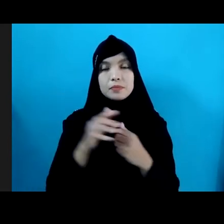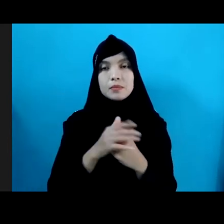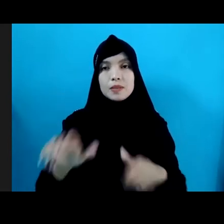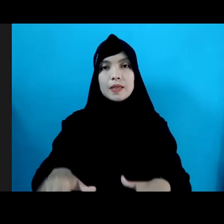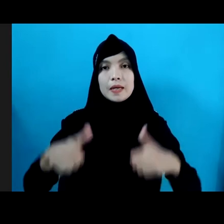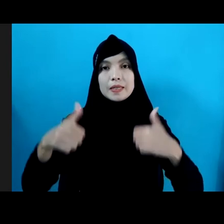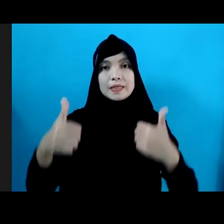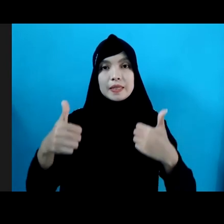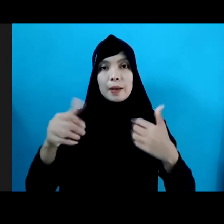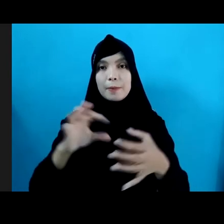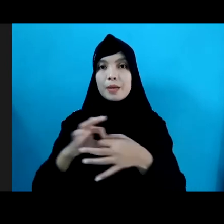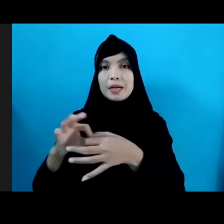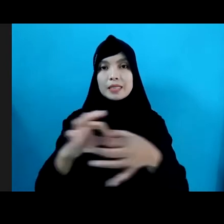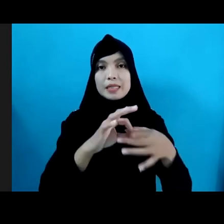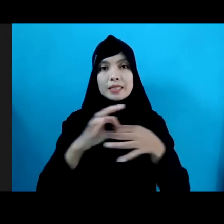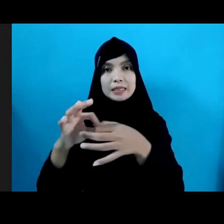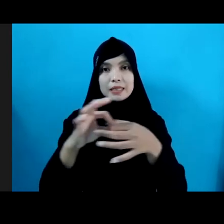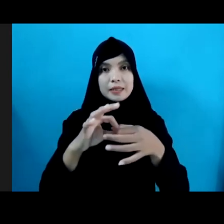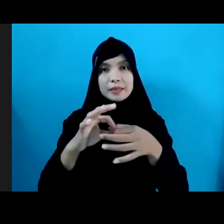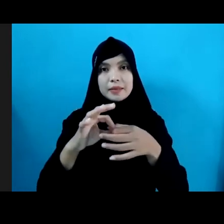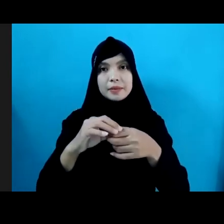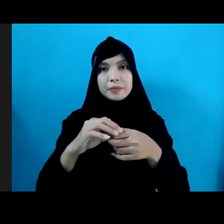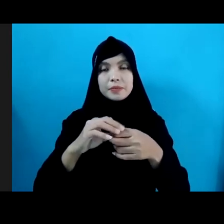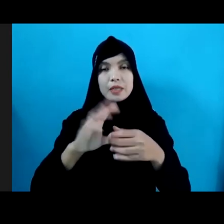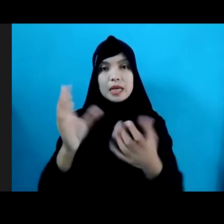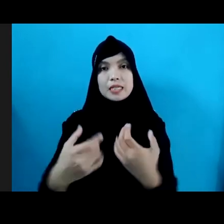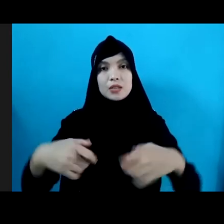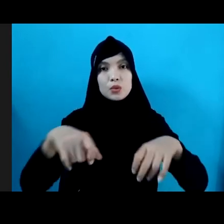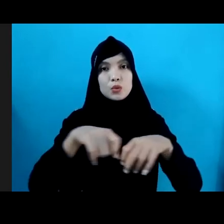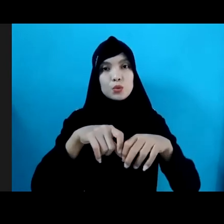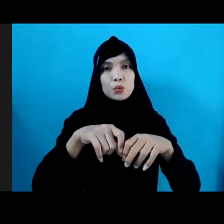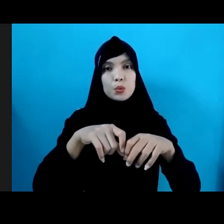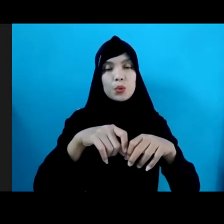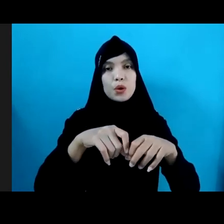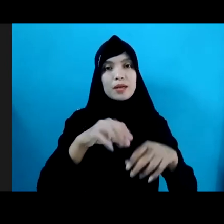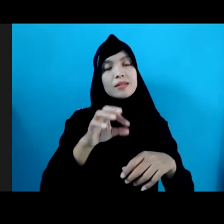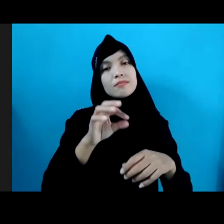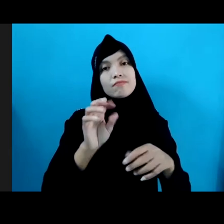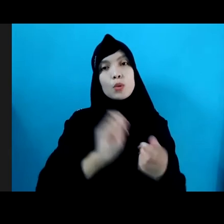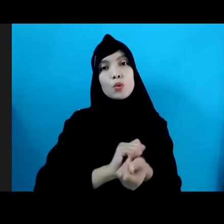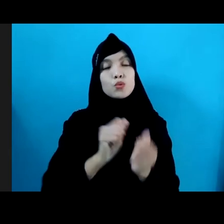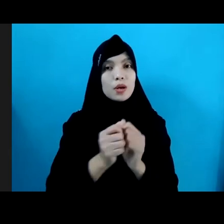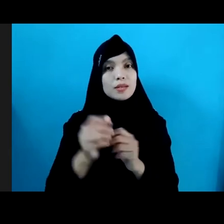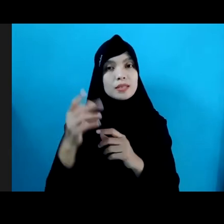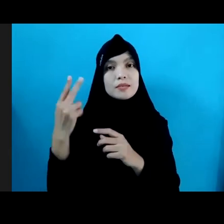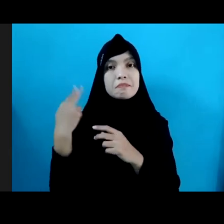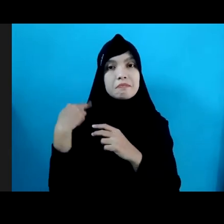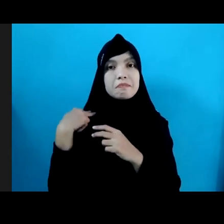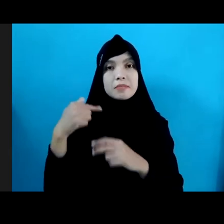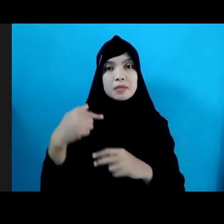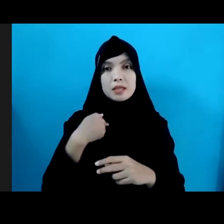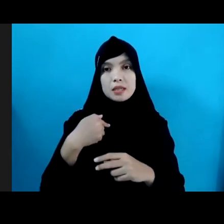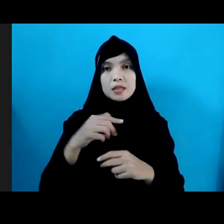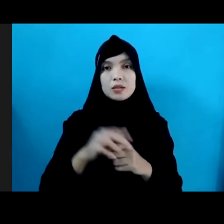bersinergi Berkolaborasi Sesuai dengan tugas dan fungsi yang kami miliki Demi memastikan